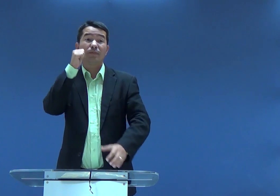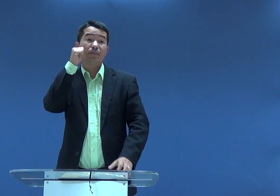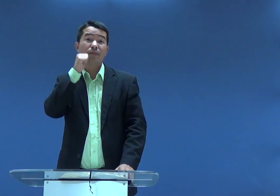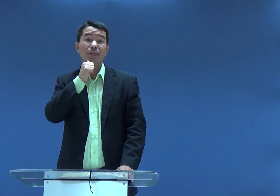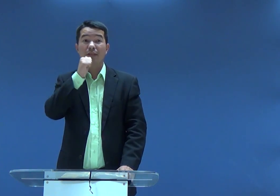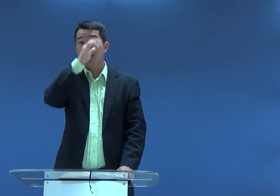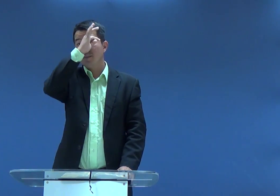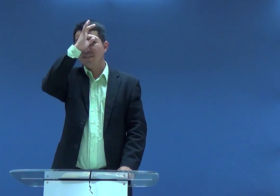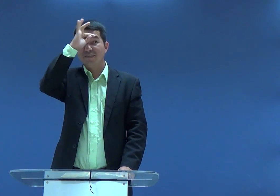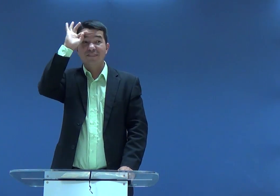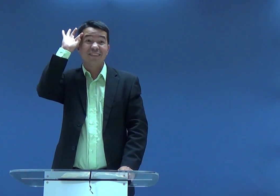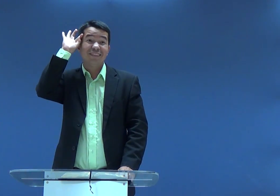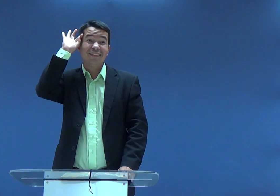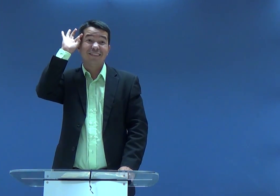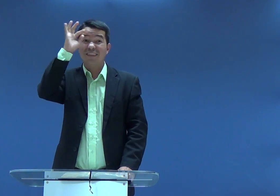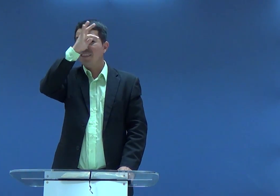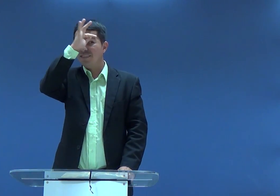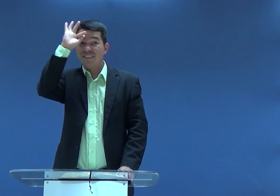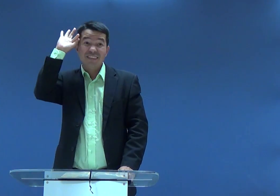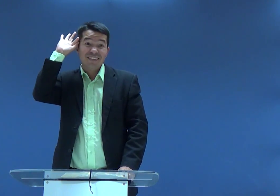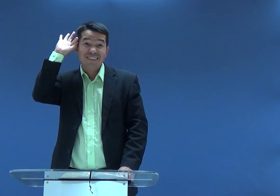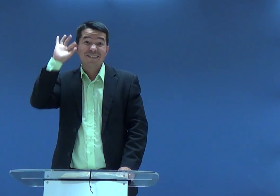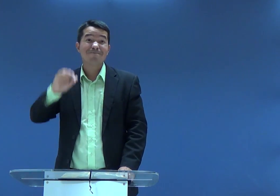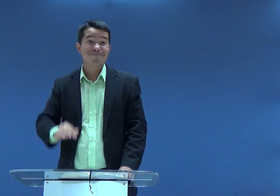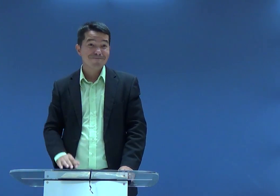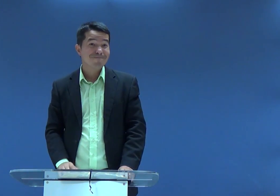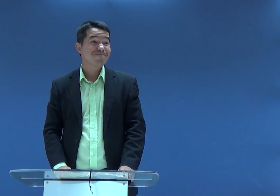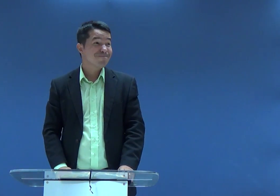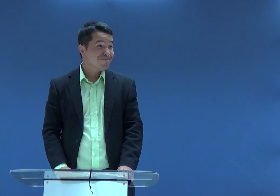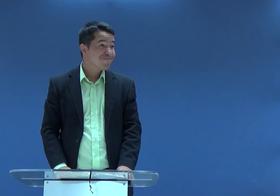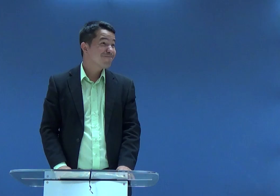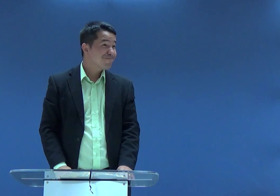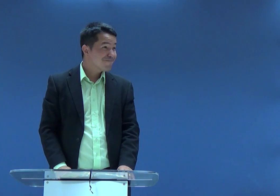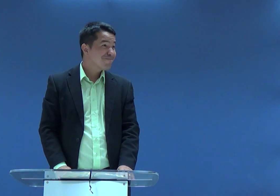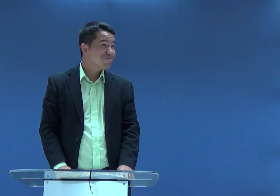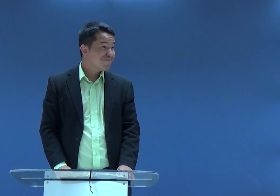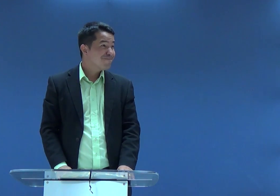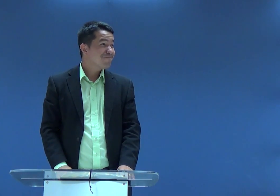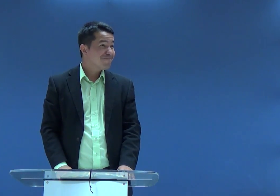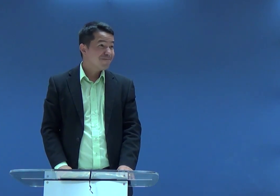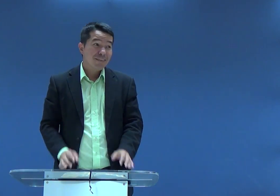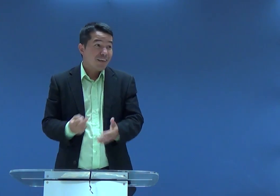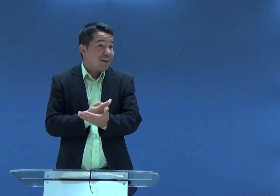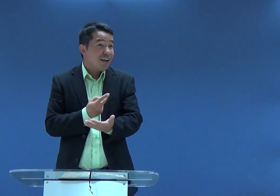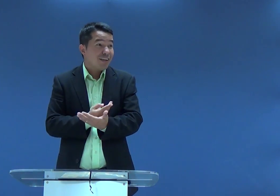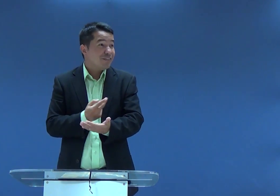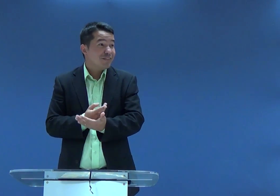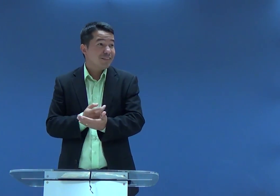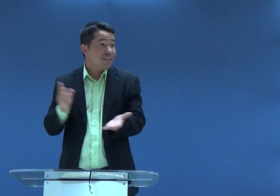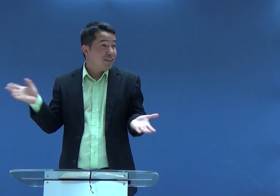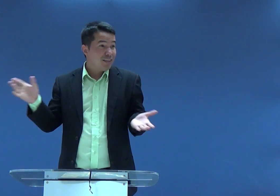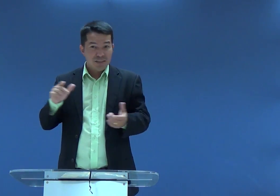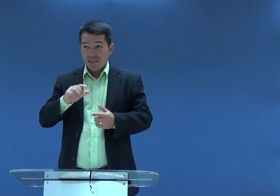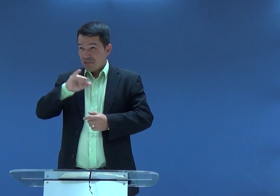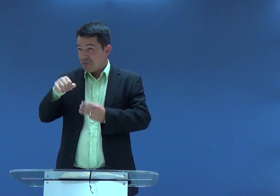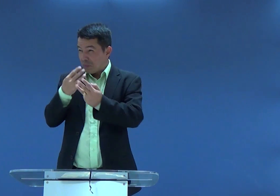porque a esposa dele era filisteia. Ela era do povo